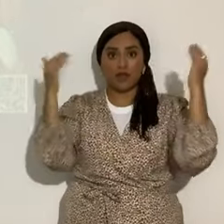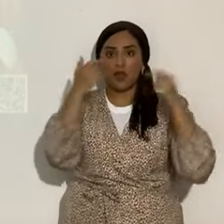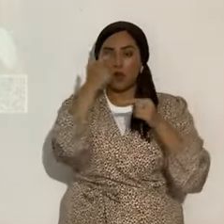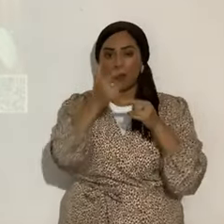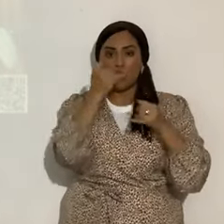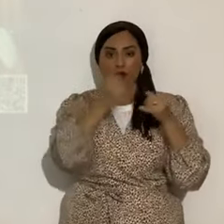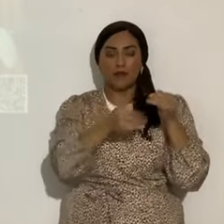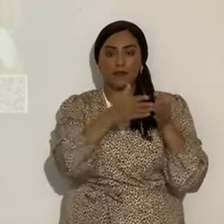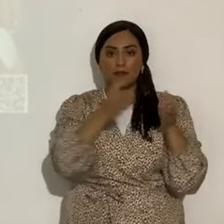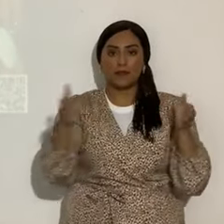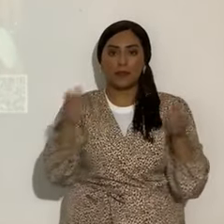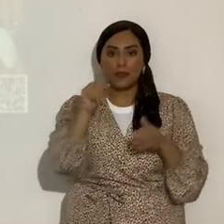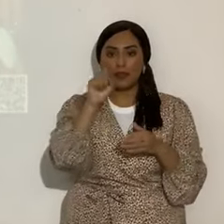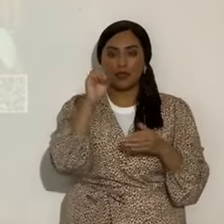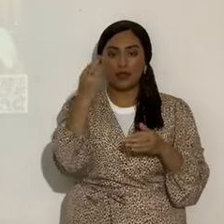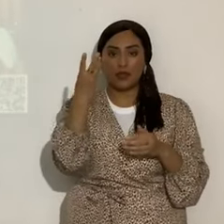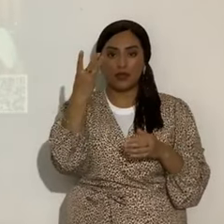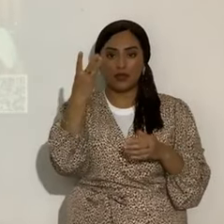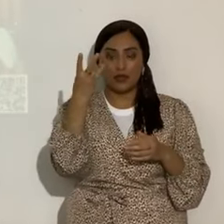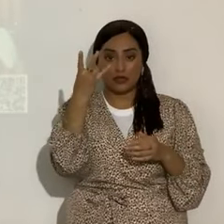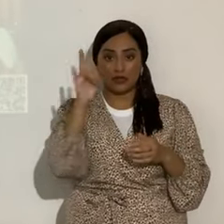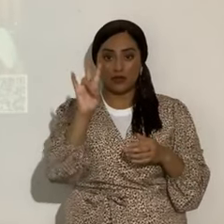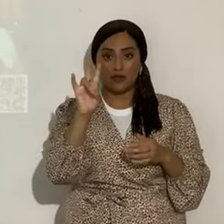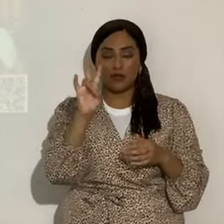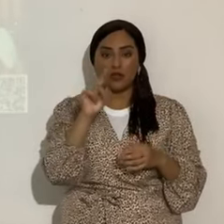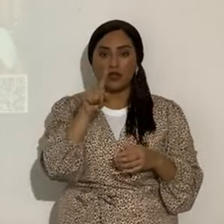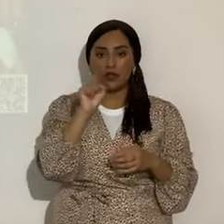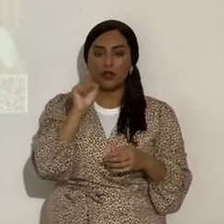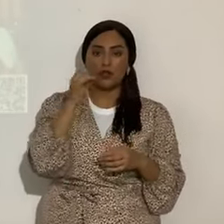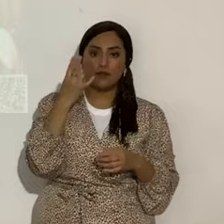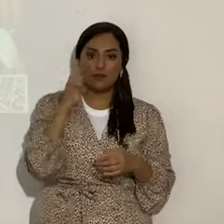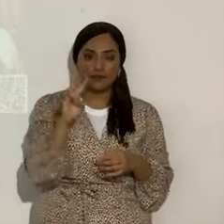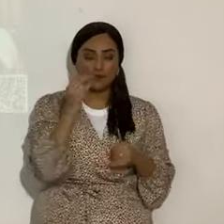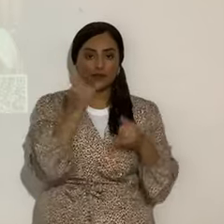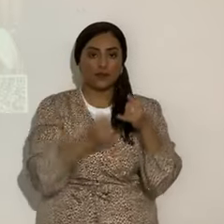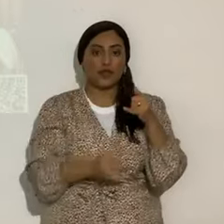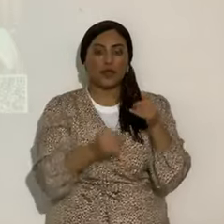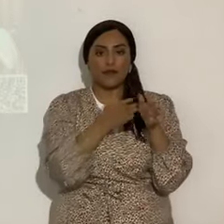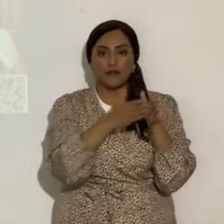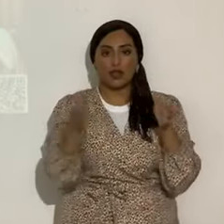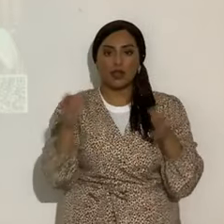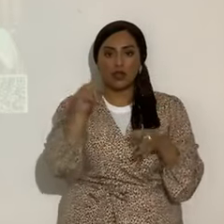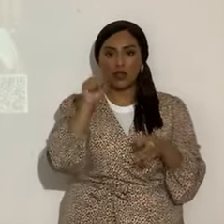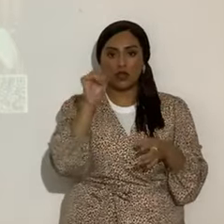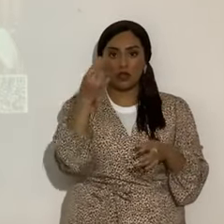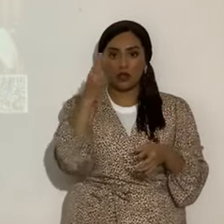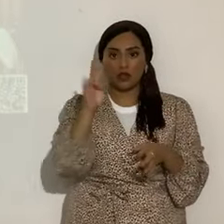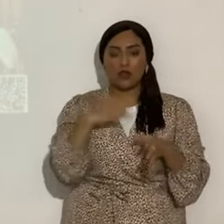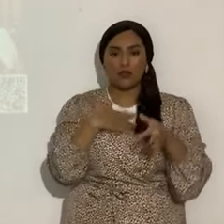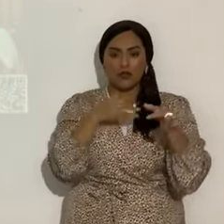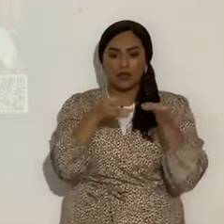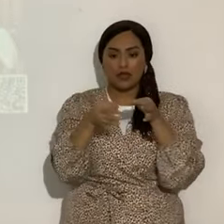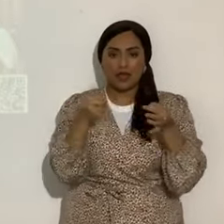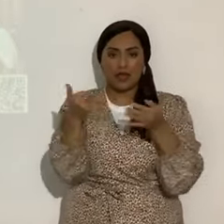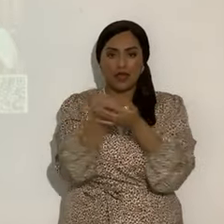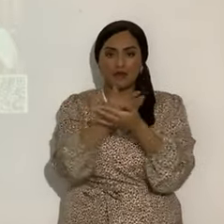final 117, recta final, anótenlo, recta final 117, ahí explico todo sobre las constelaciones,